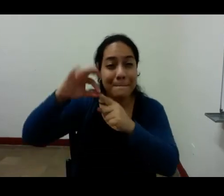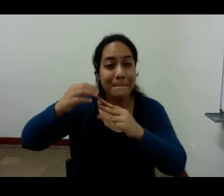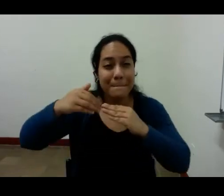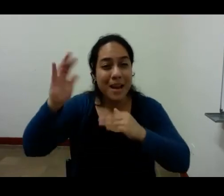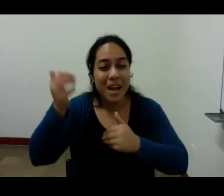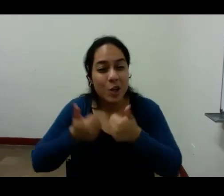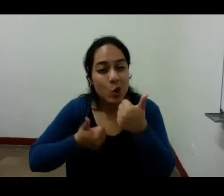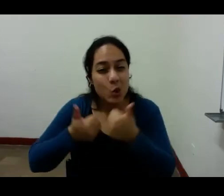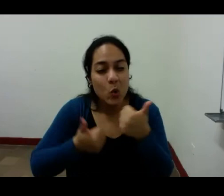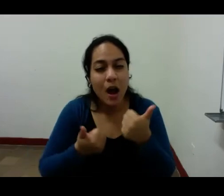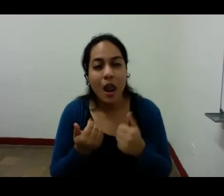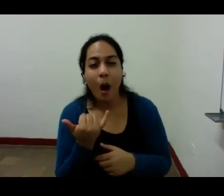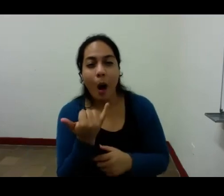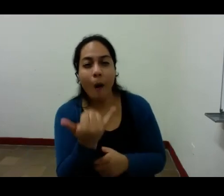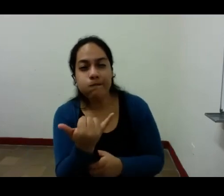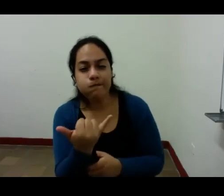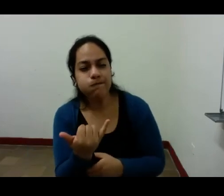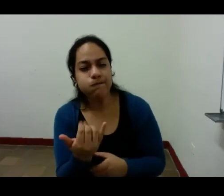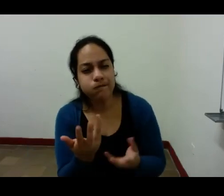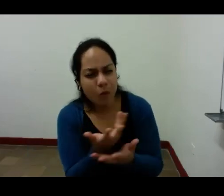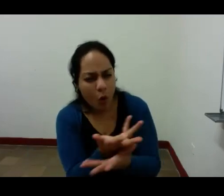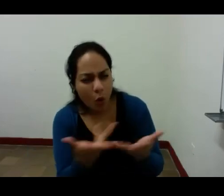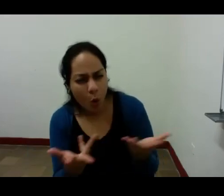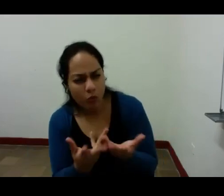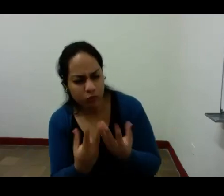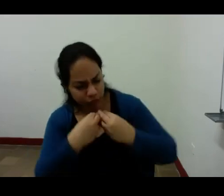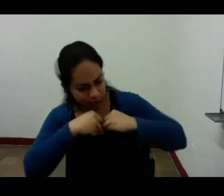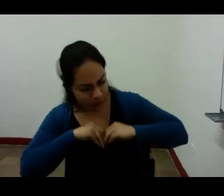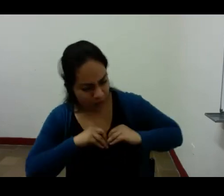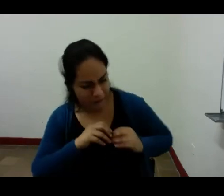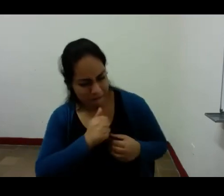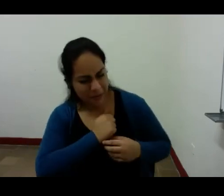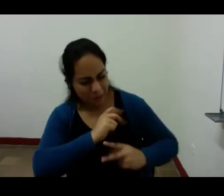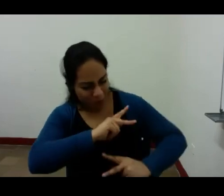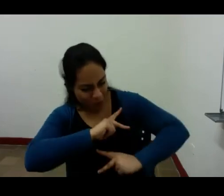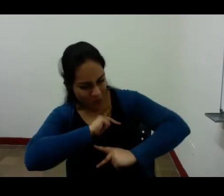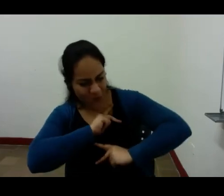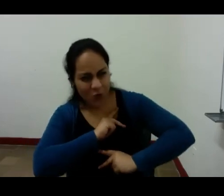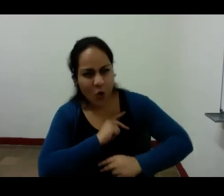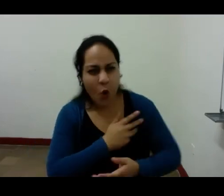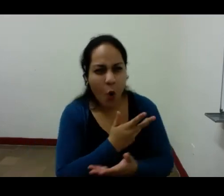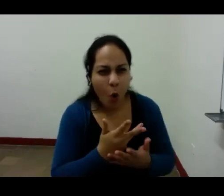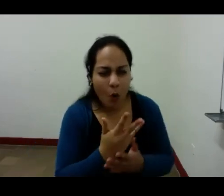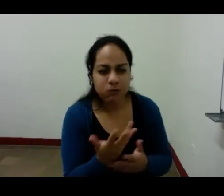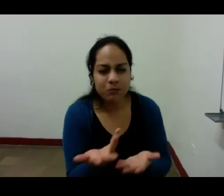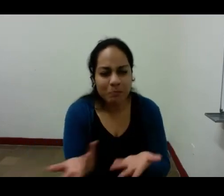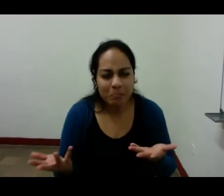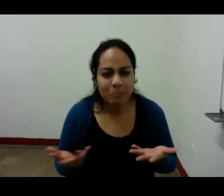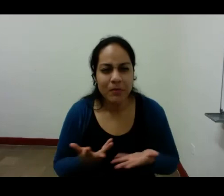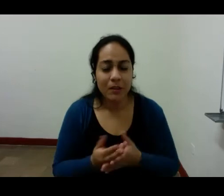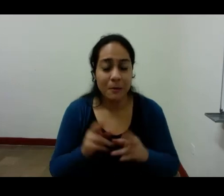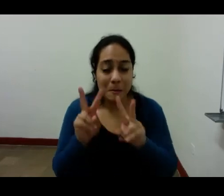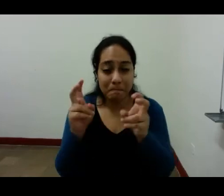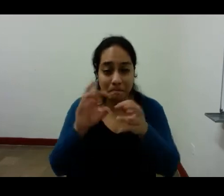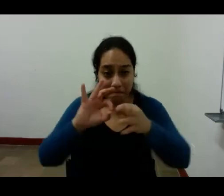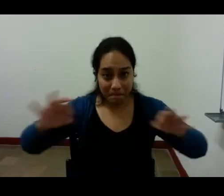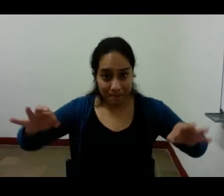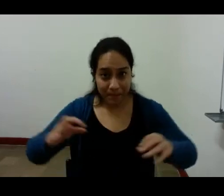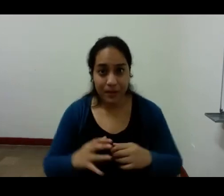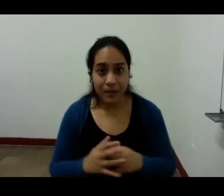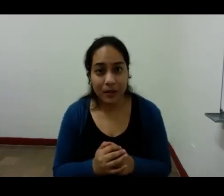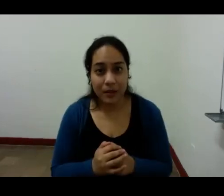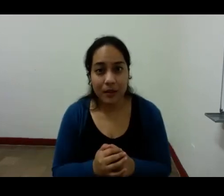la invasión de nuestra personalidad por los otros cierro comillas es el